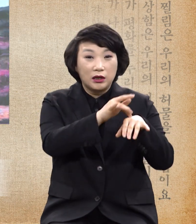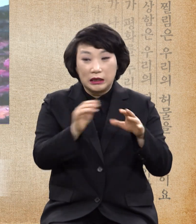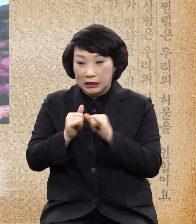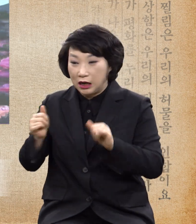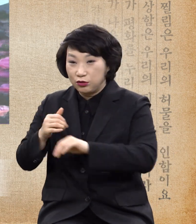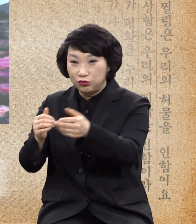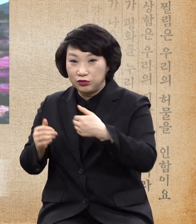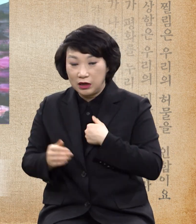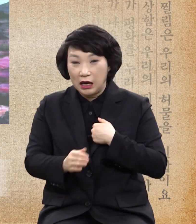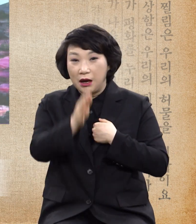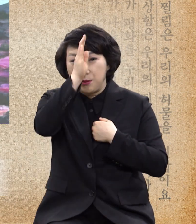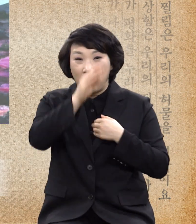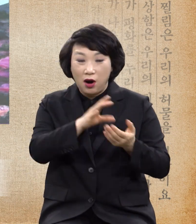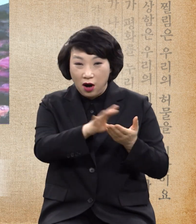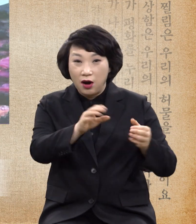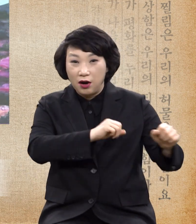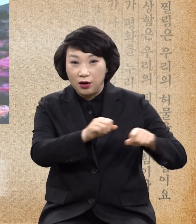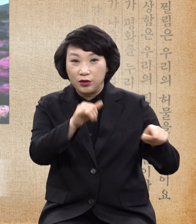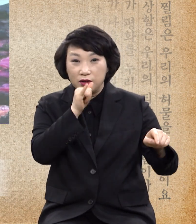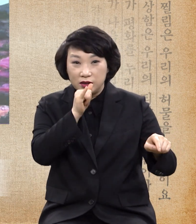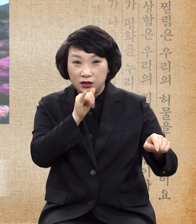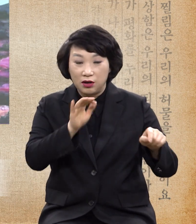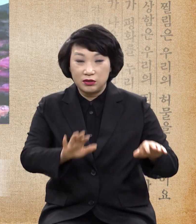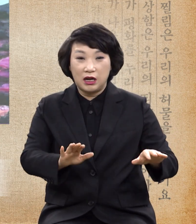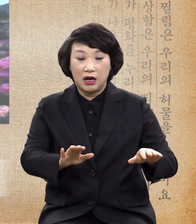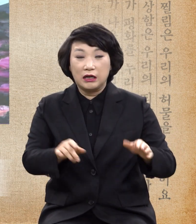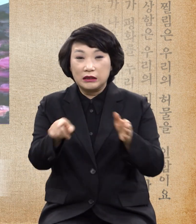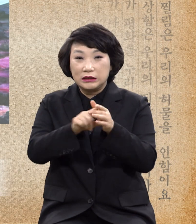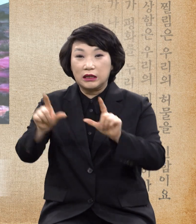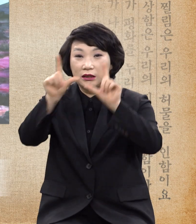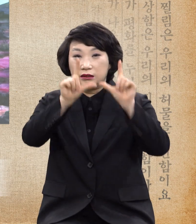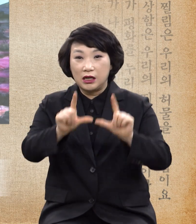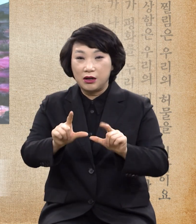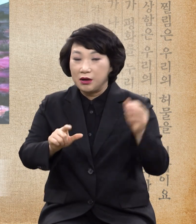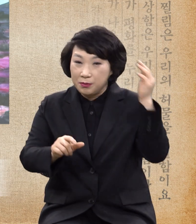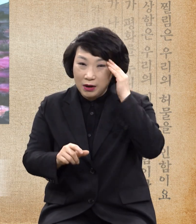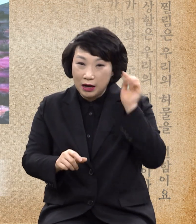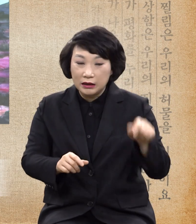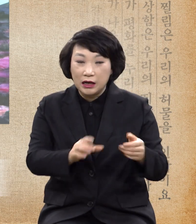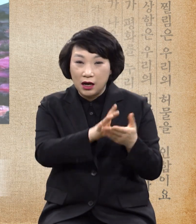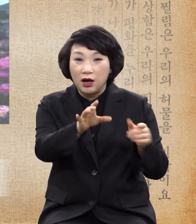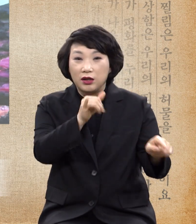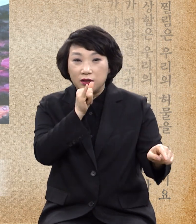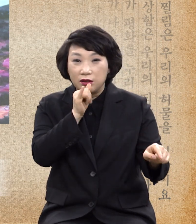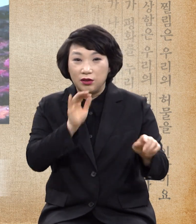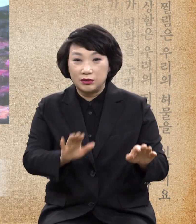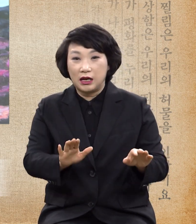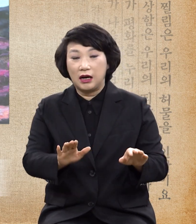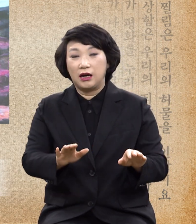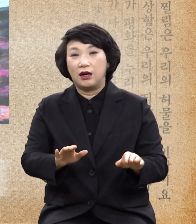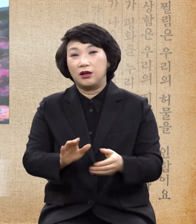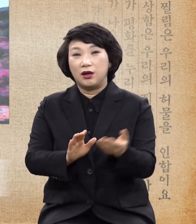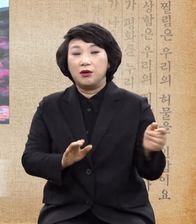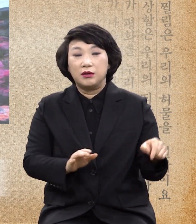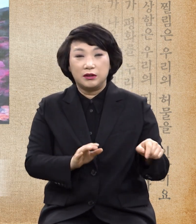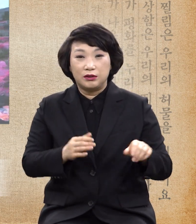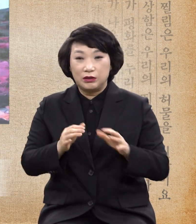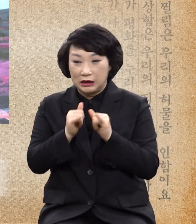질병의 행패를 부리고 신앙 생활을 방해하는 행패를 부리고 아주 멸망의 행패를